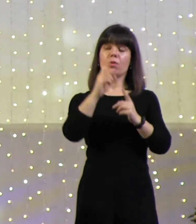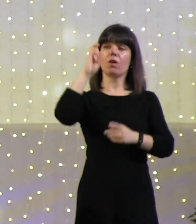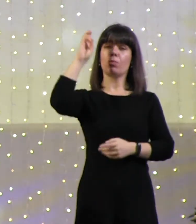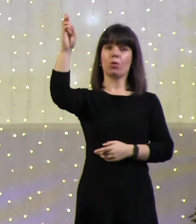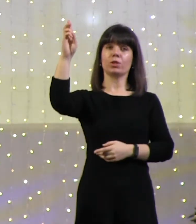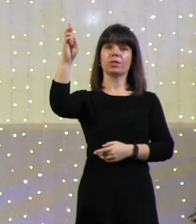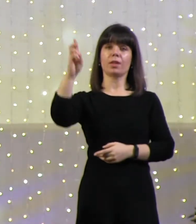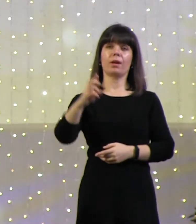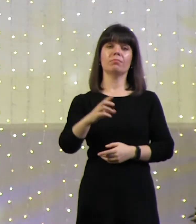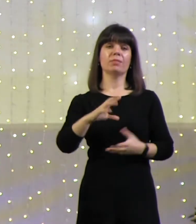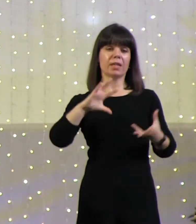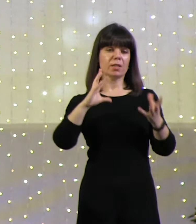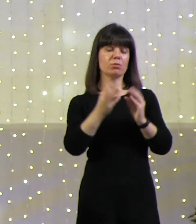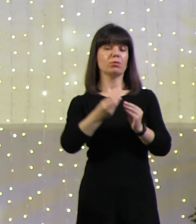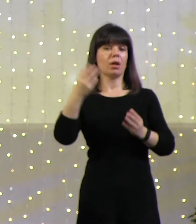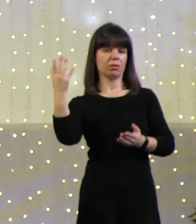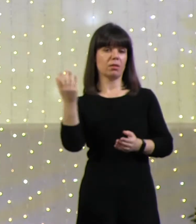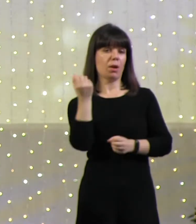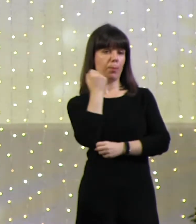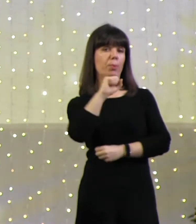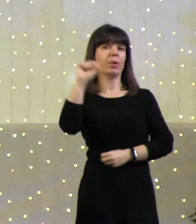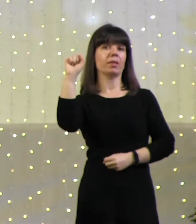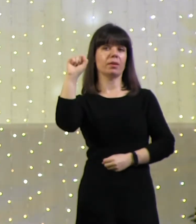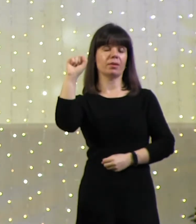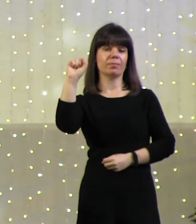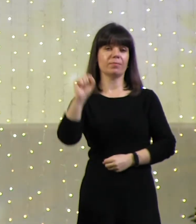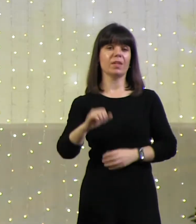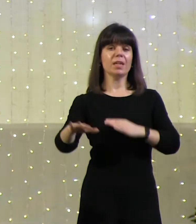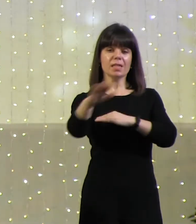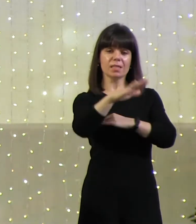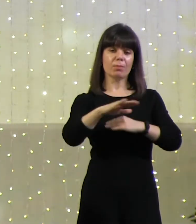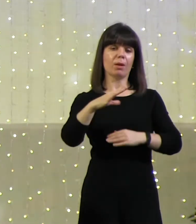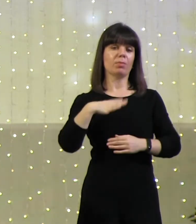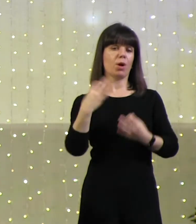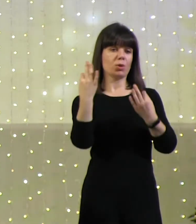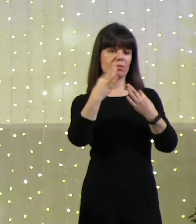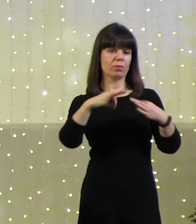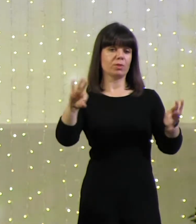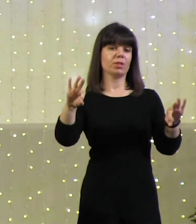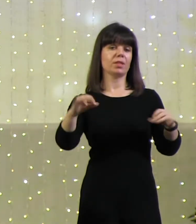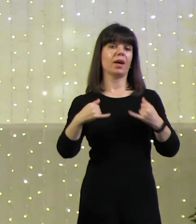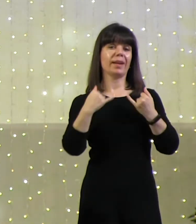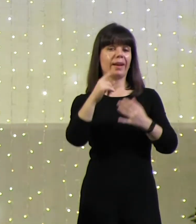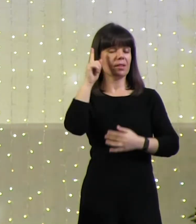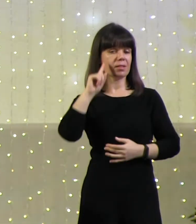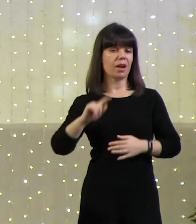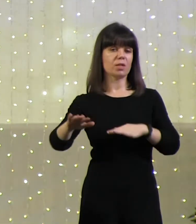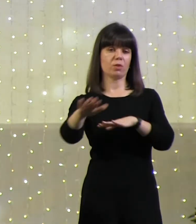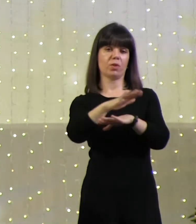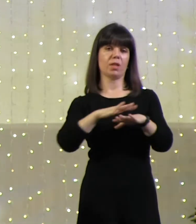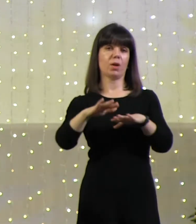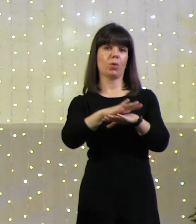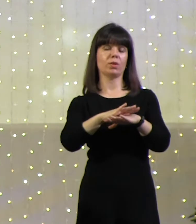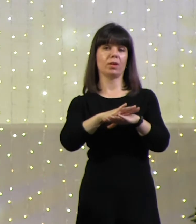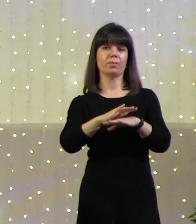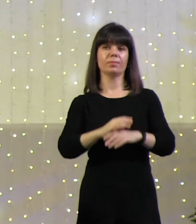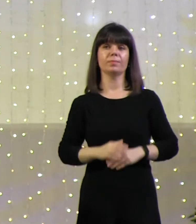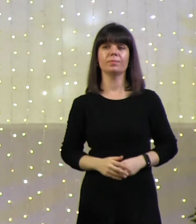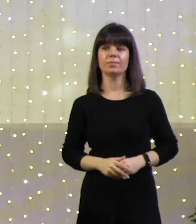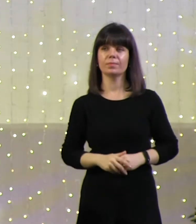освобождена для народа израильского. И по сей день они там живут.